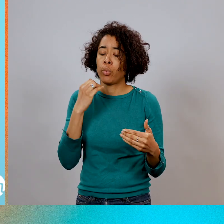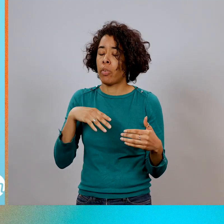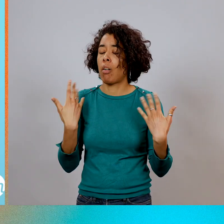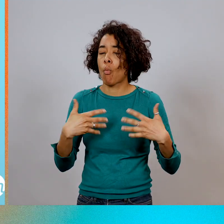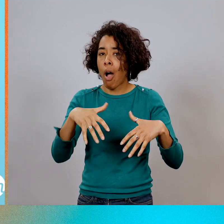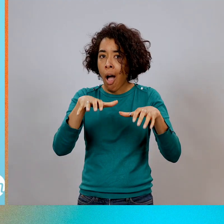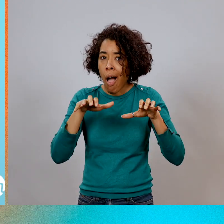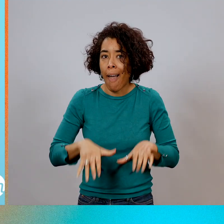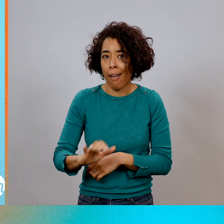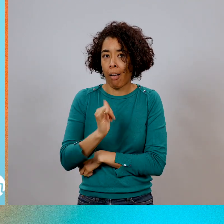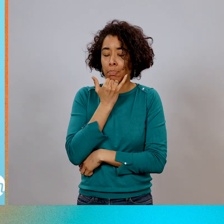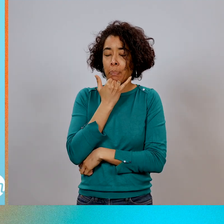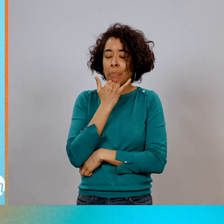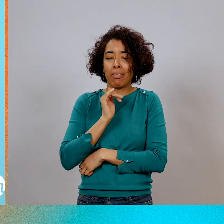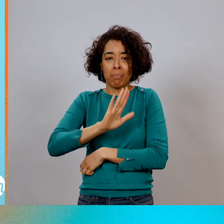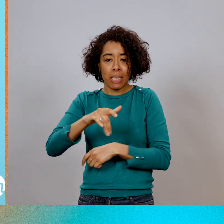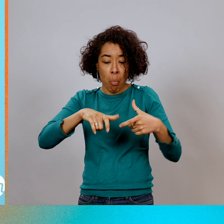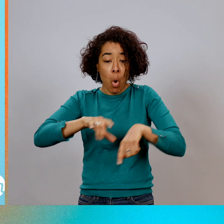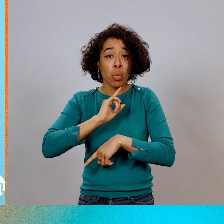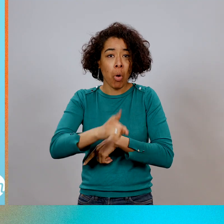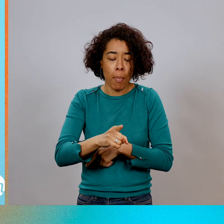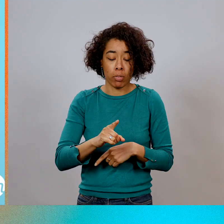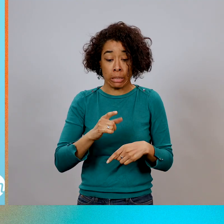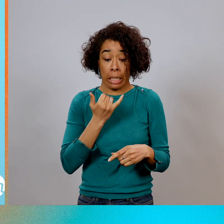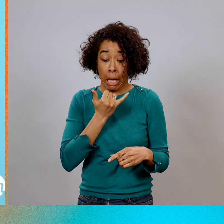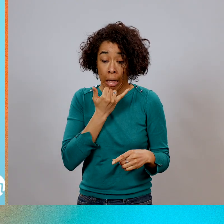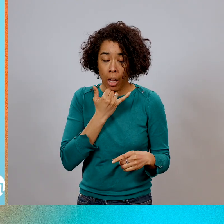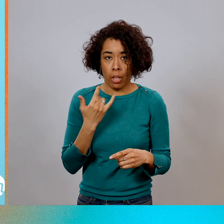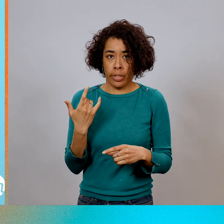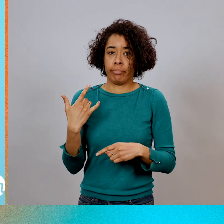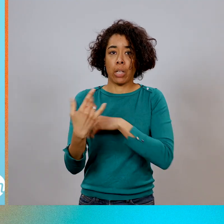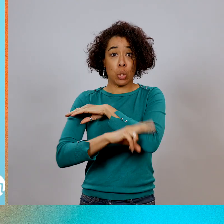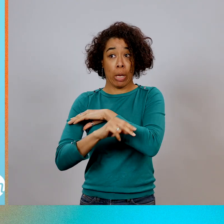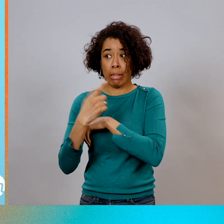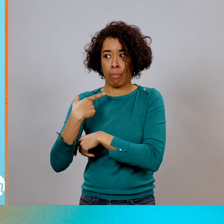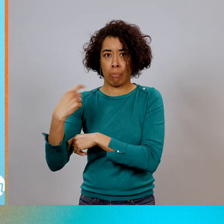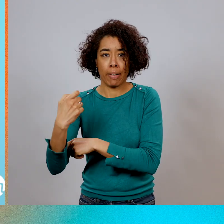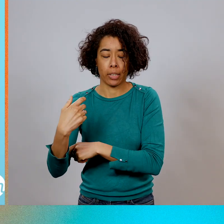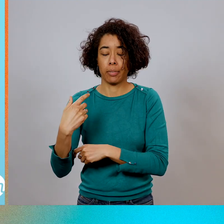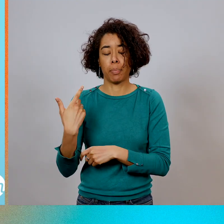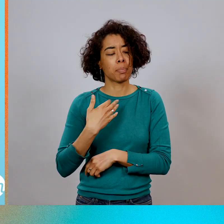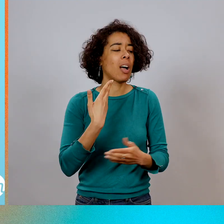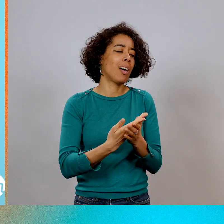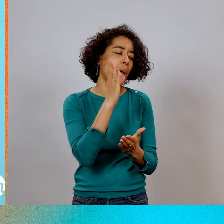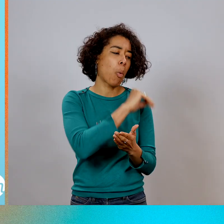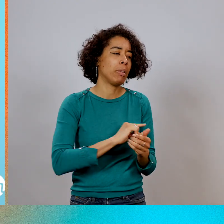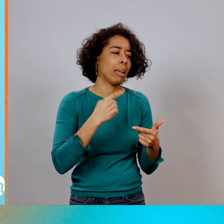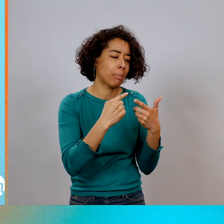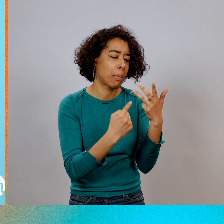mes ventes de commandes. Et quand la secrétaire, elle m'appelait, elle me dit « Voilà, tu as oublié ceci, tu as oublié… » Enfin bref, j'ai oublié toujours un truc, c'était terrible. Et à chaque fois,